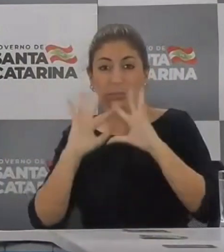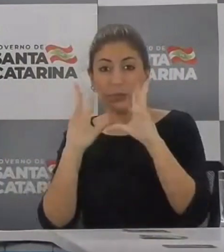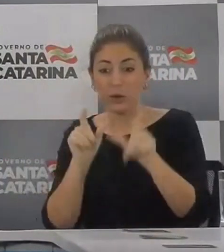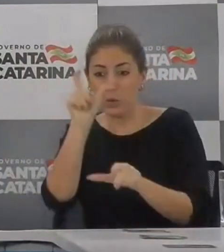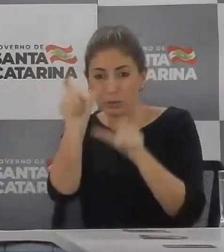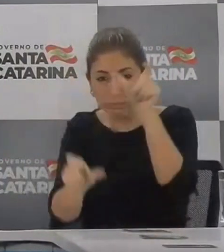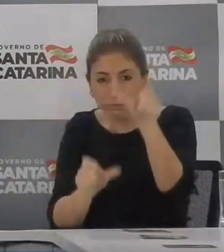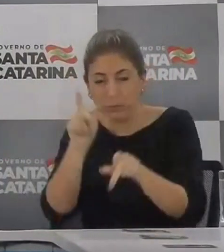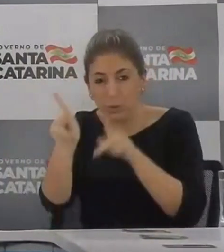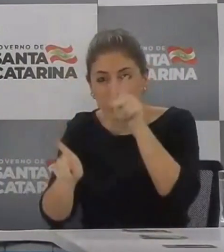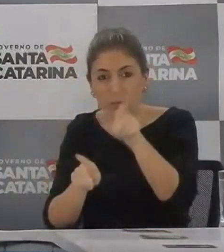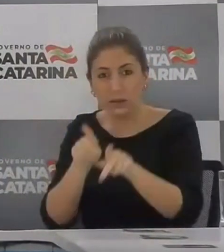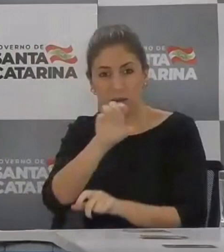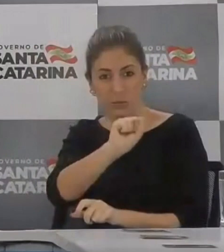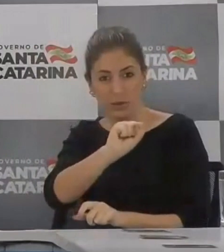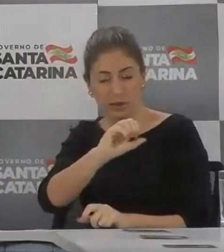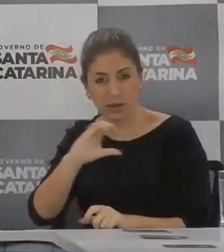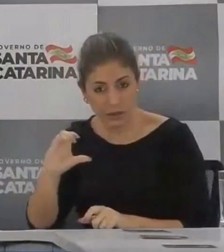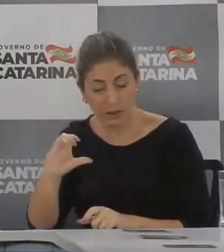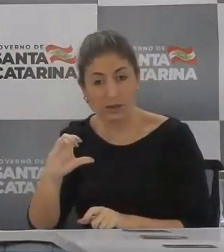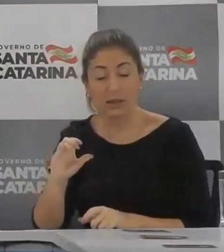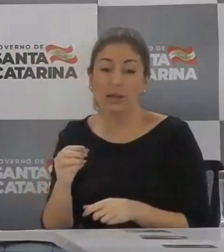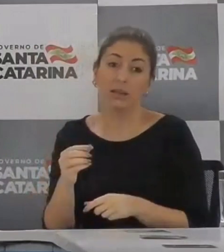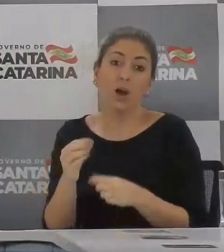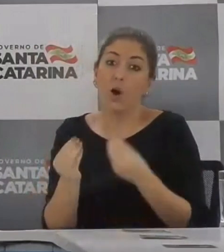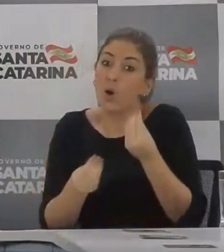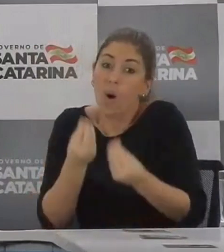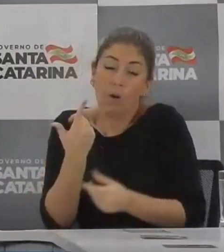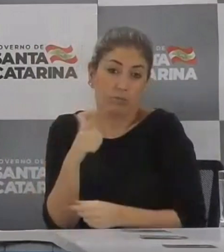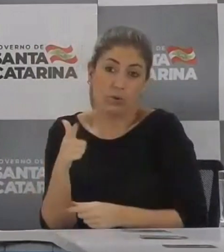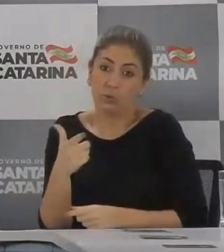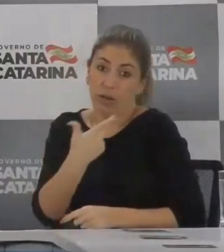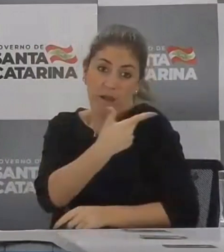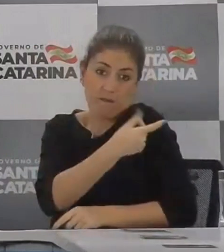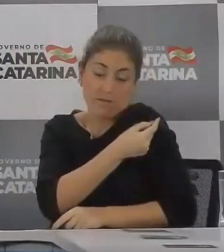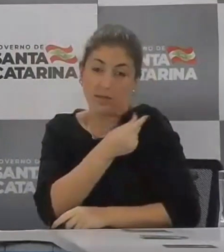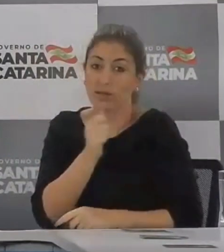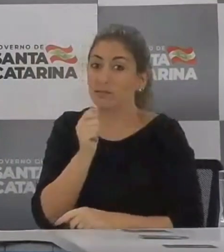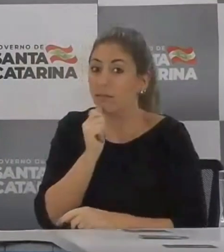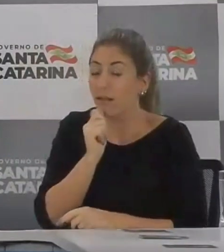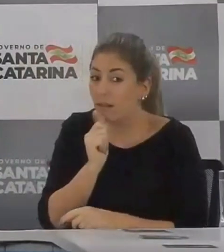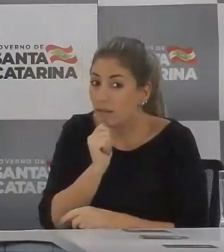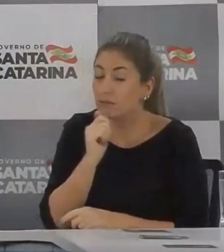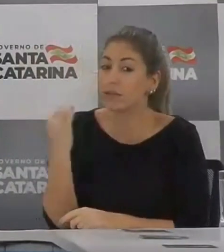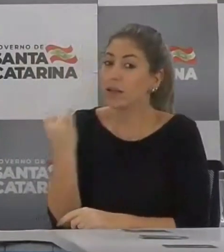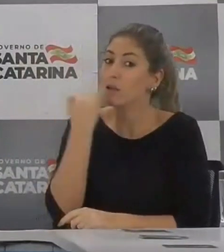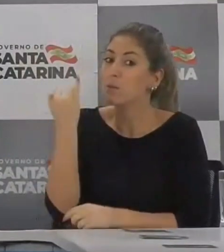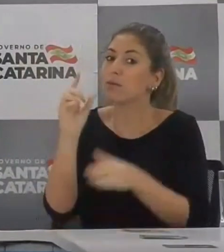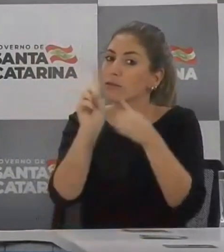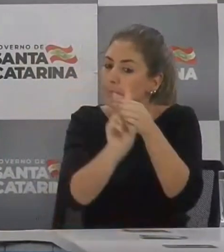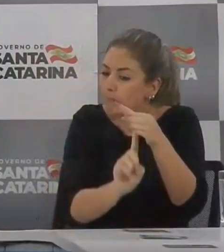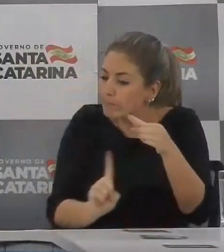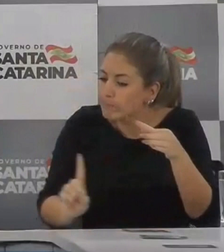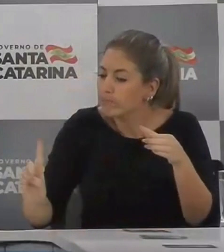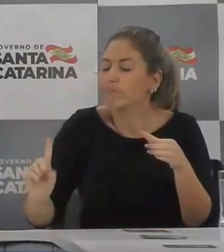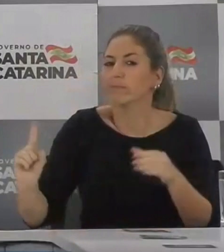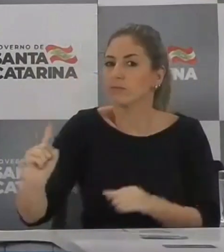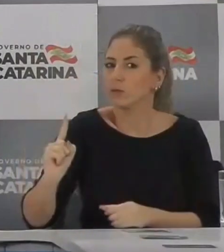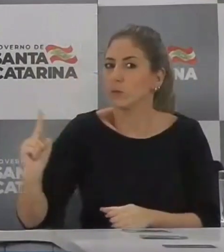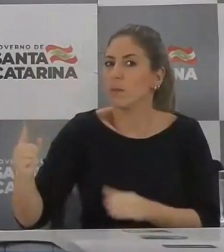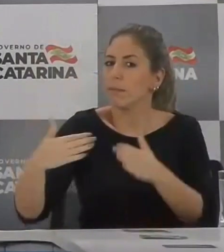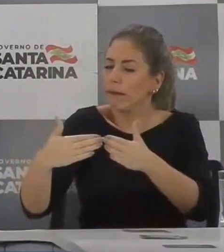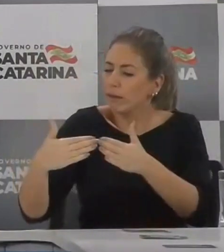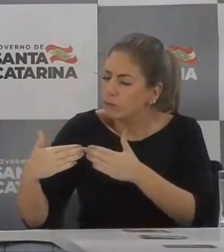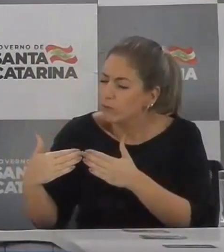Catarina. Através do que? Não há vacina através do isolamento social, desse distanciamento que nós estamos provocando. Nessas duas primeiras